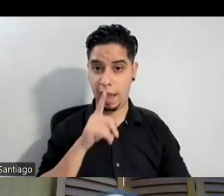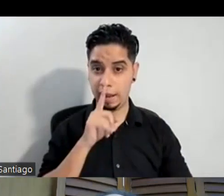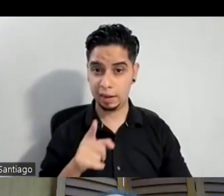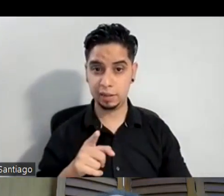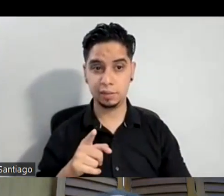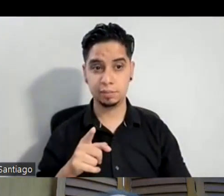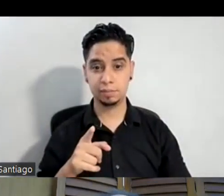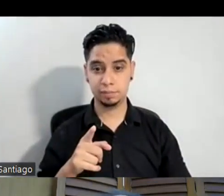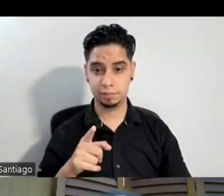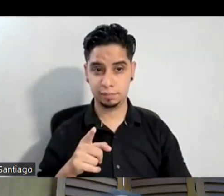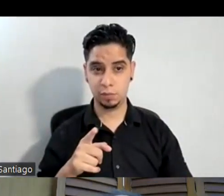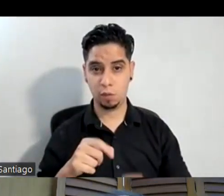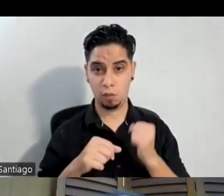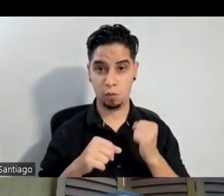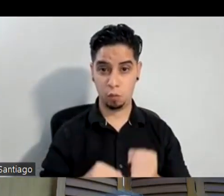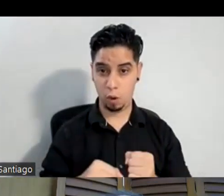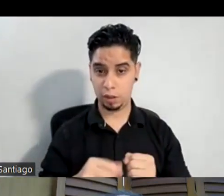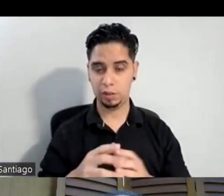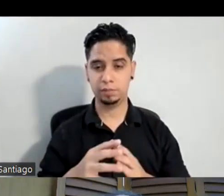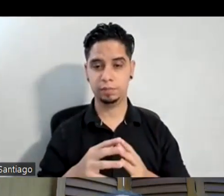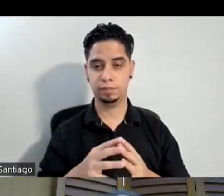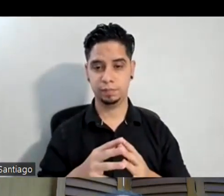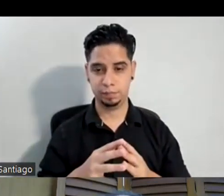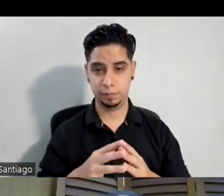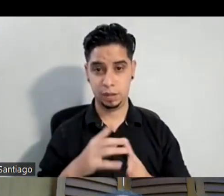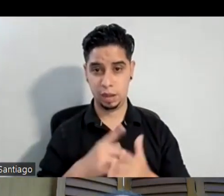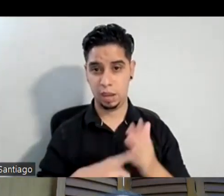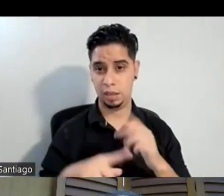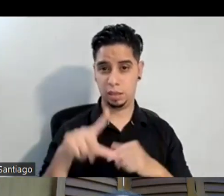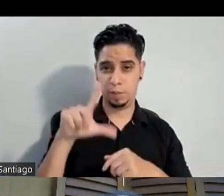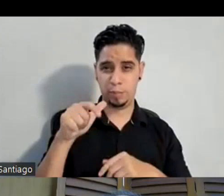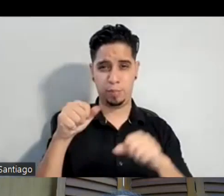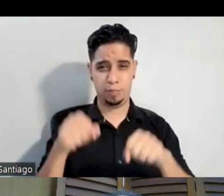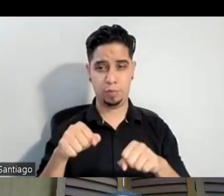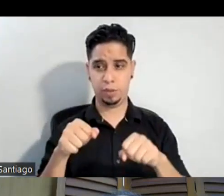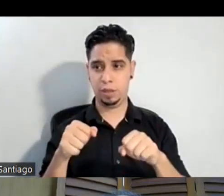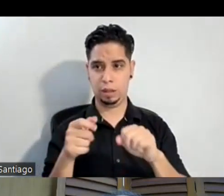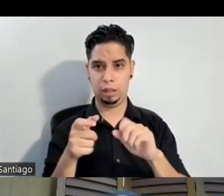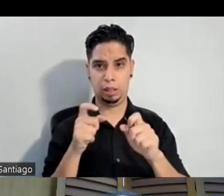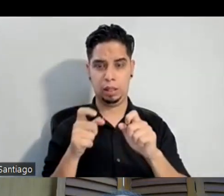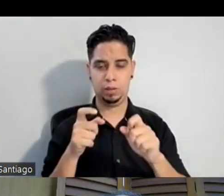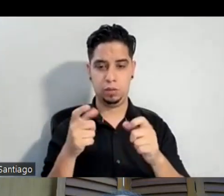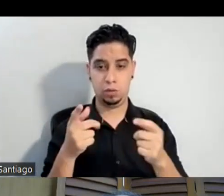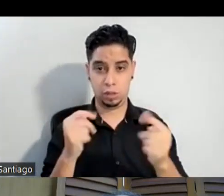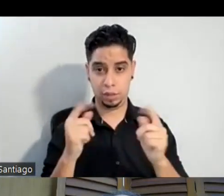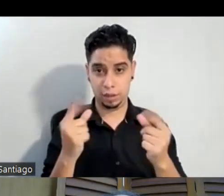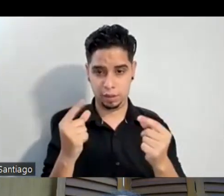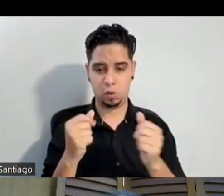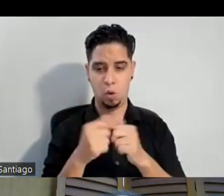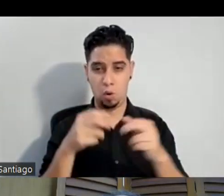me daba miedo exacto que se fuese a malinterpretar y lo traté lo más que yo podía desde el respeto verdad porque